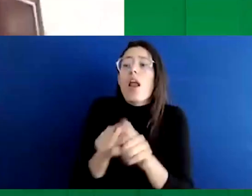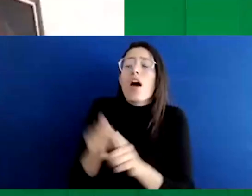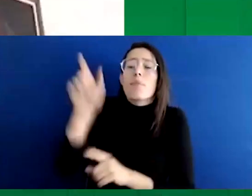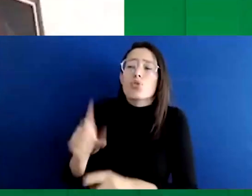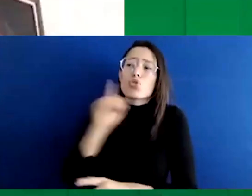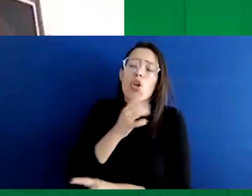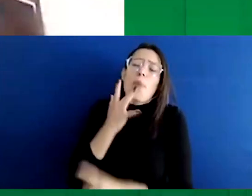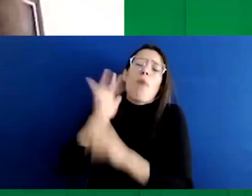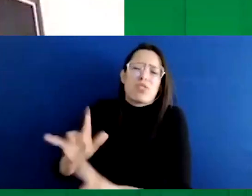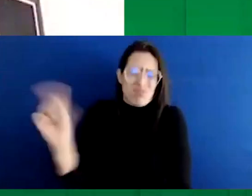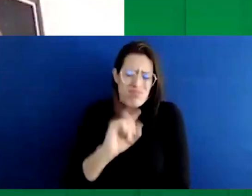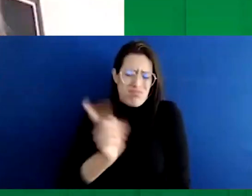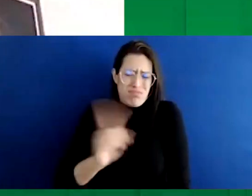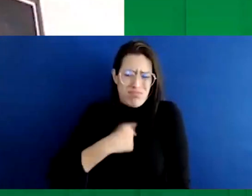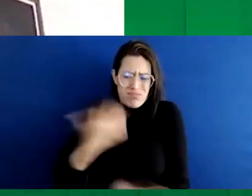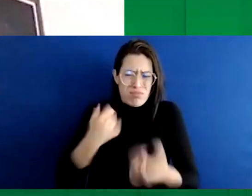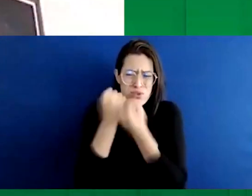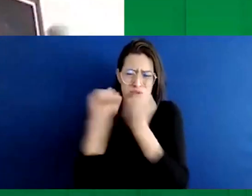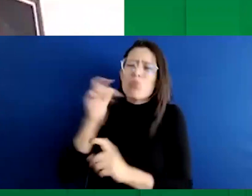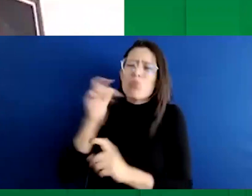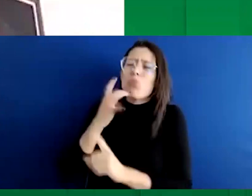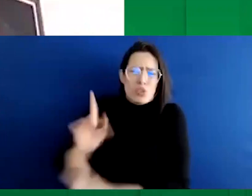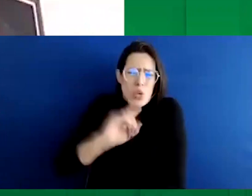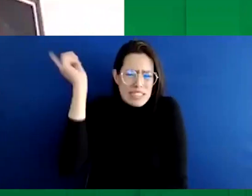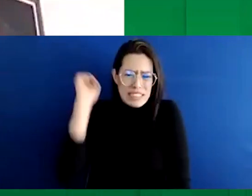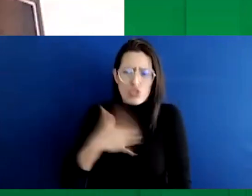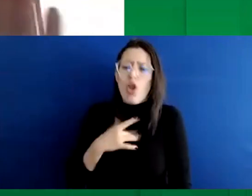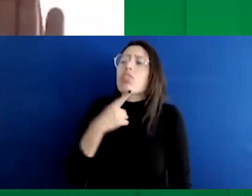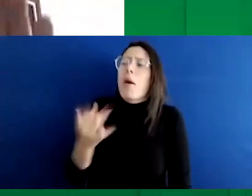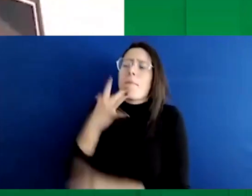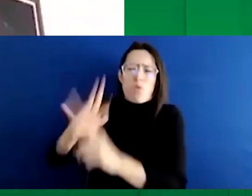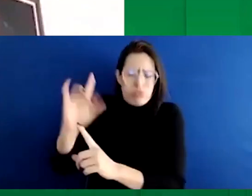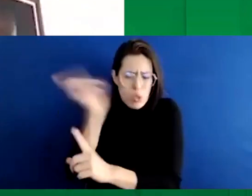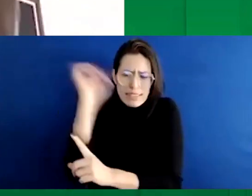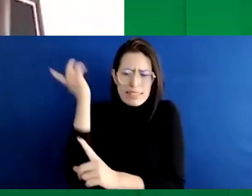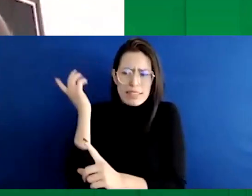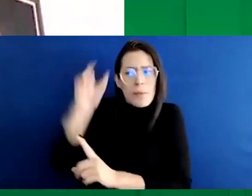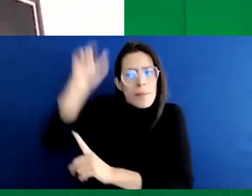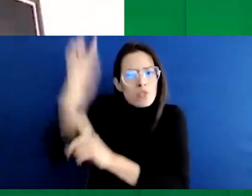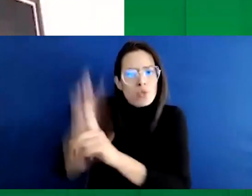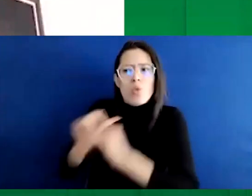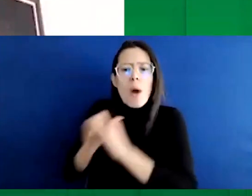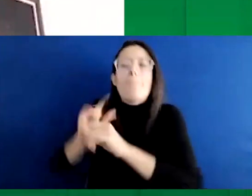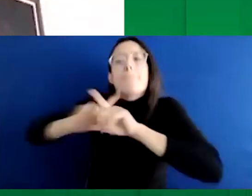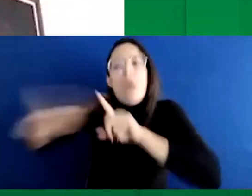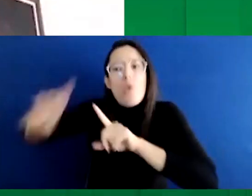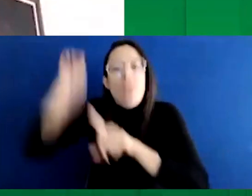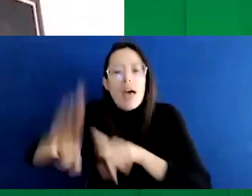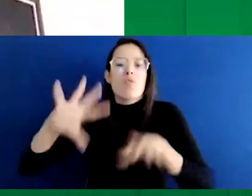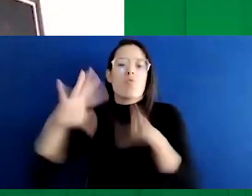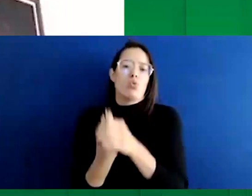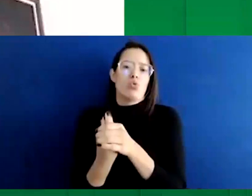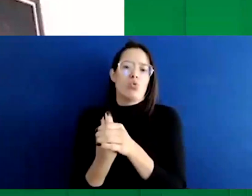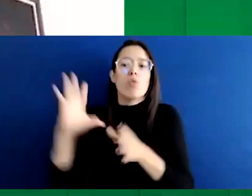que a mí me parece que eso no existe, eso no cabe en mi cabeza ni en mi vocabulario. Pero no, aquí no es de pobrecitos, aquí es de inclusión, de